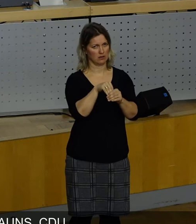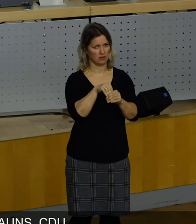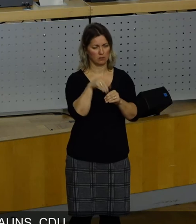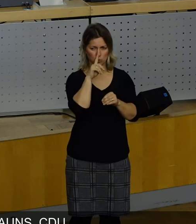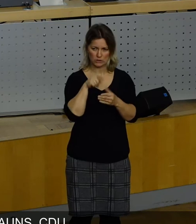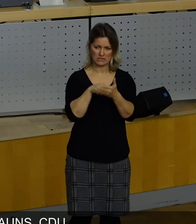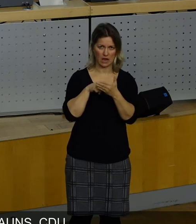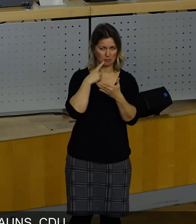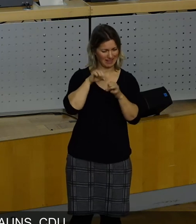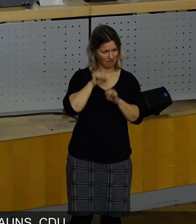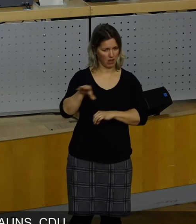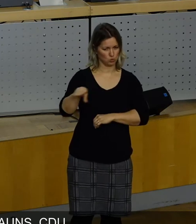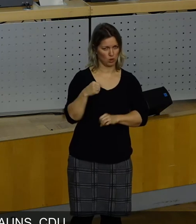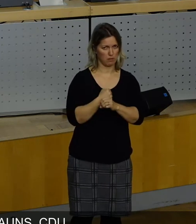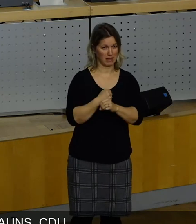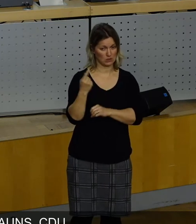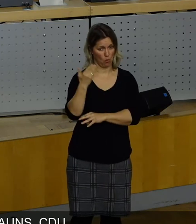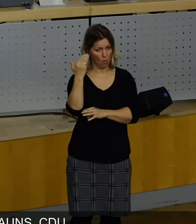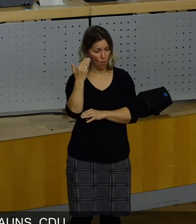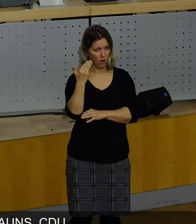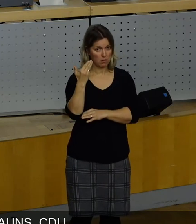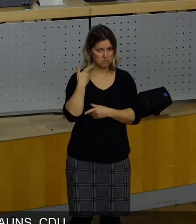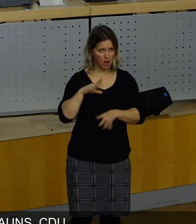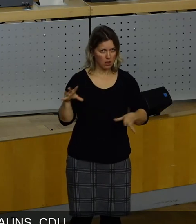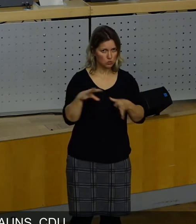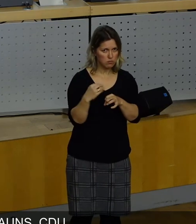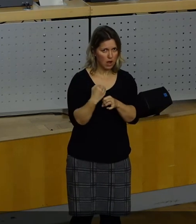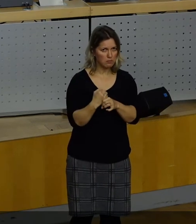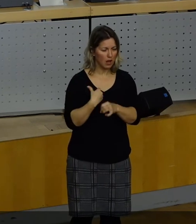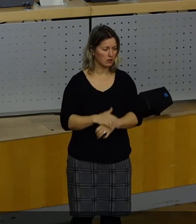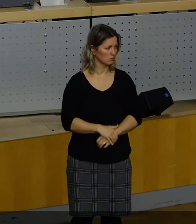zusammenarbeiten könnte. Haben Sie mit Ihrer Rede jedenfalls nicht geliefert. Vielen Dank.